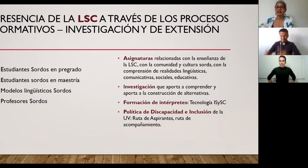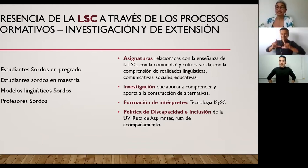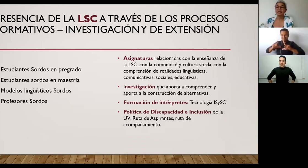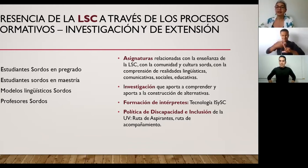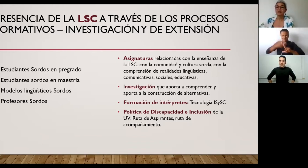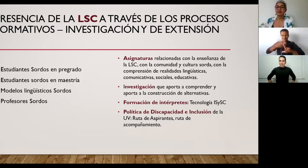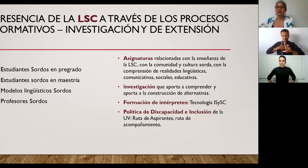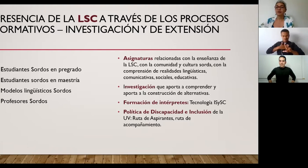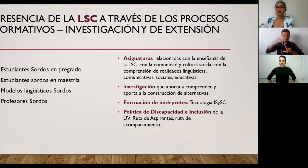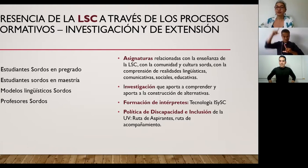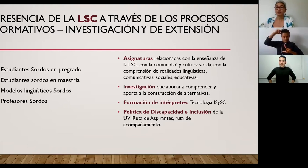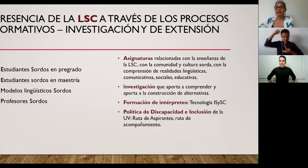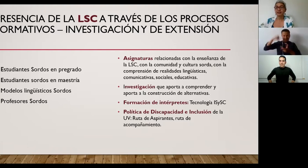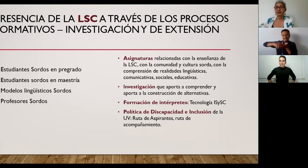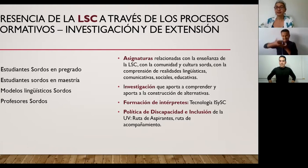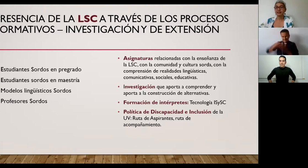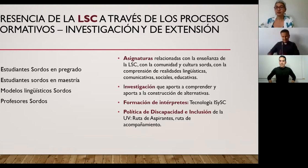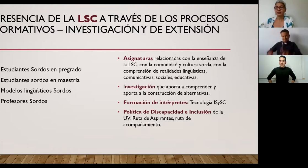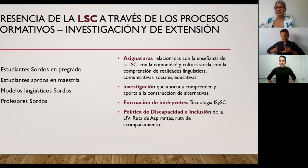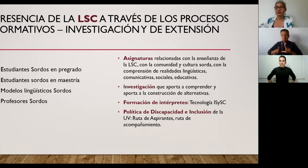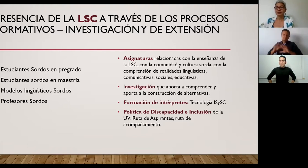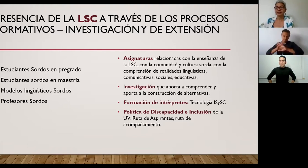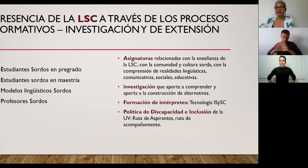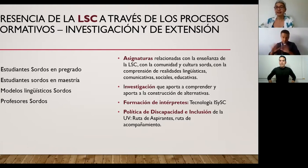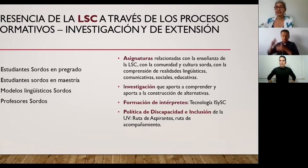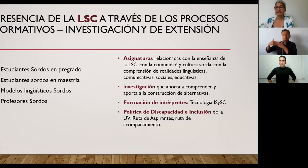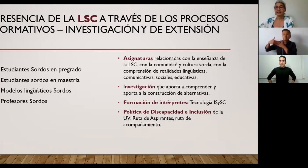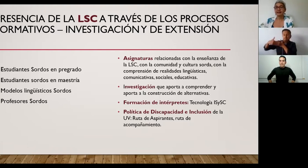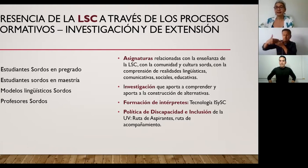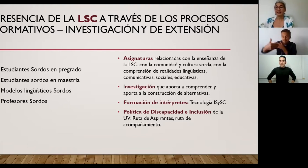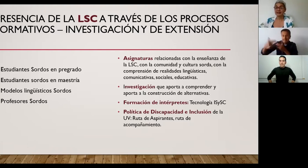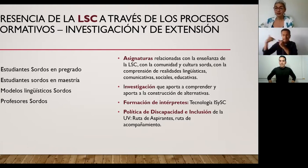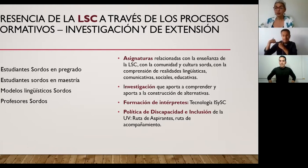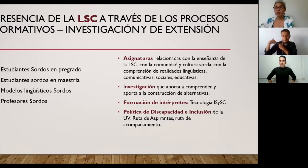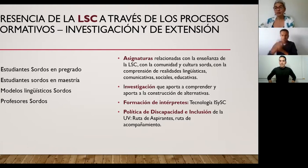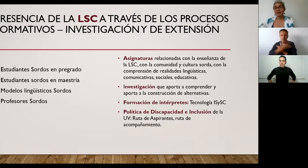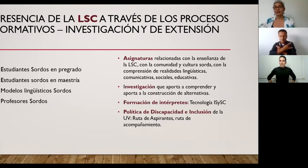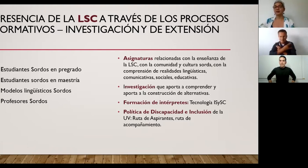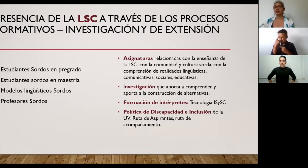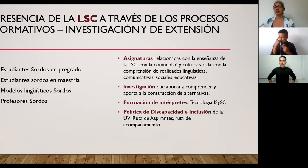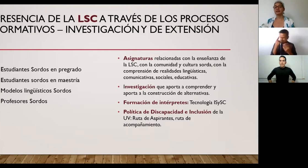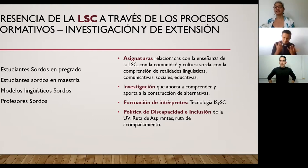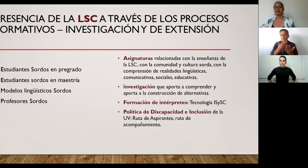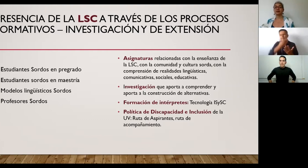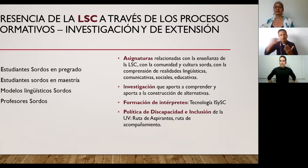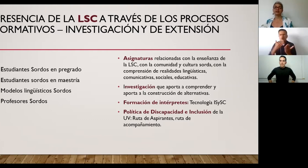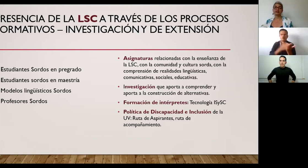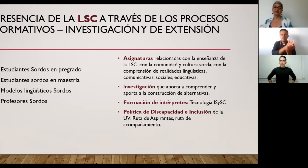y posteriormente la universidad asume la responsabilidad de plantear un programa académico que es el que hoy en día se está